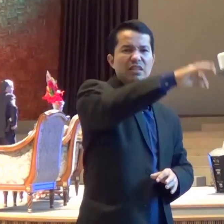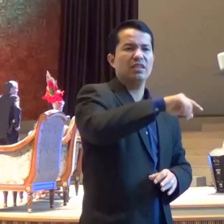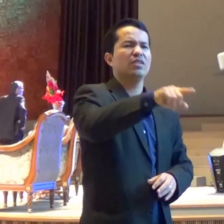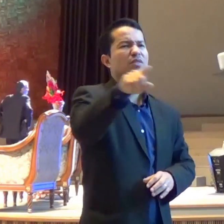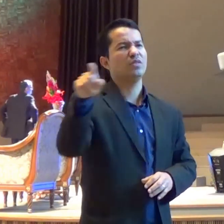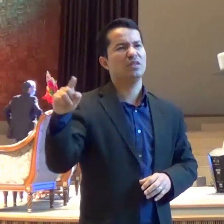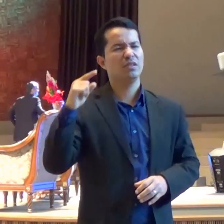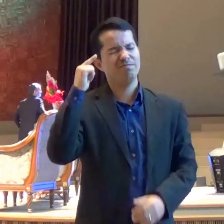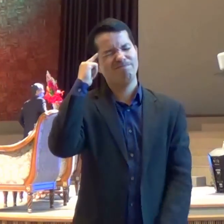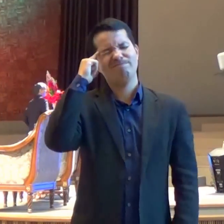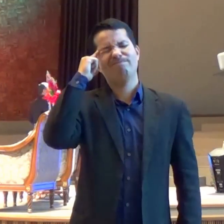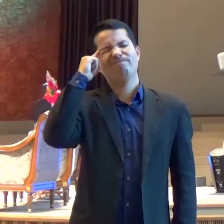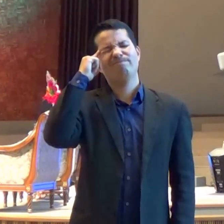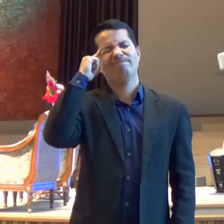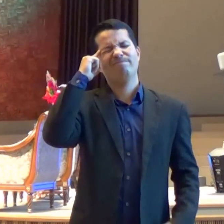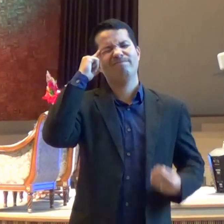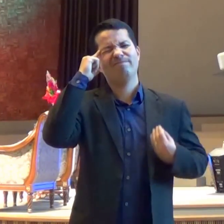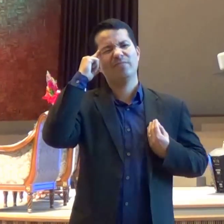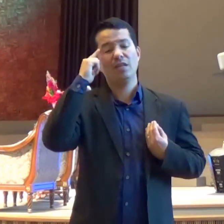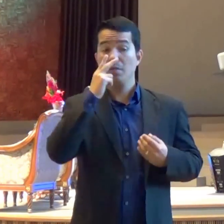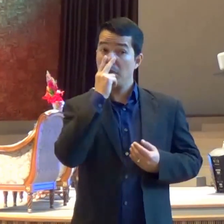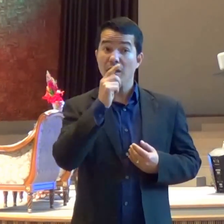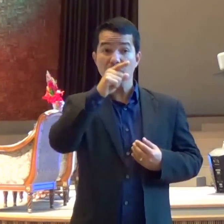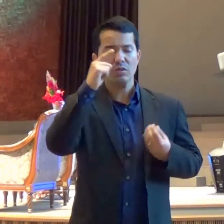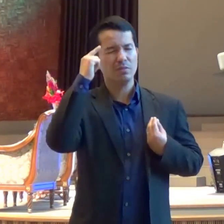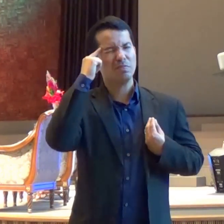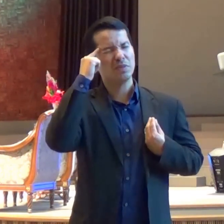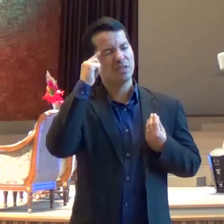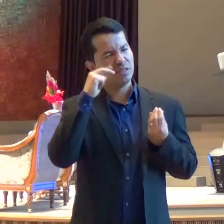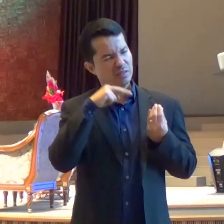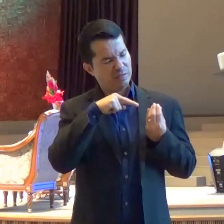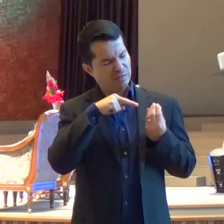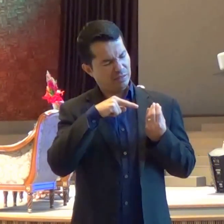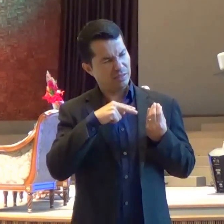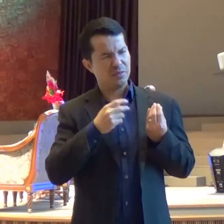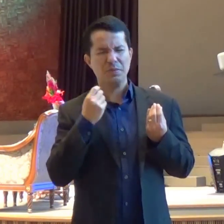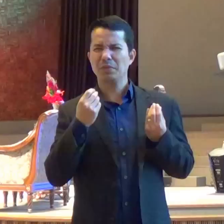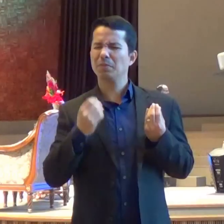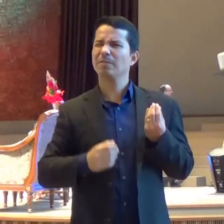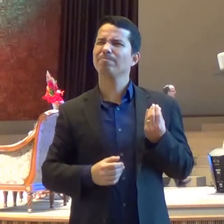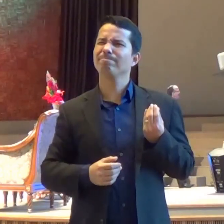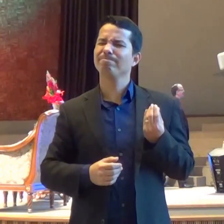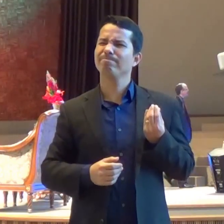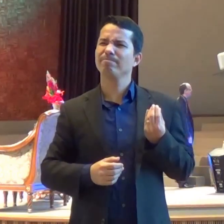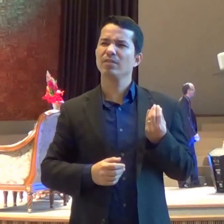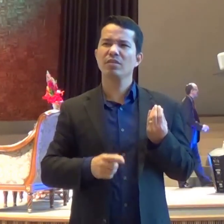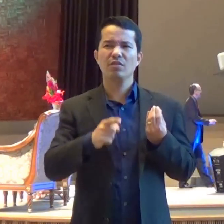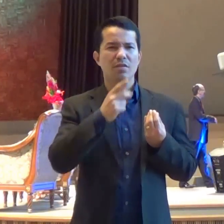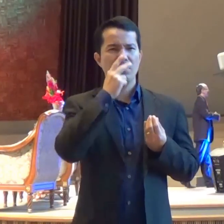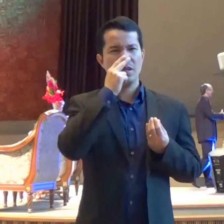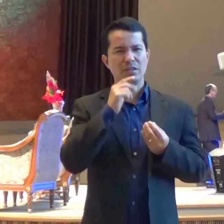fronte Enquanto a gente Se prepara Para esse memorial E perguntar Espírito Santo De Deus